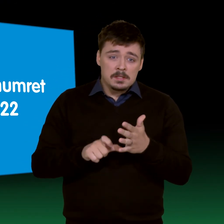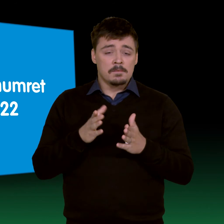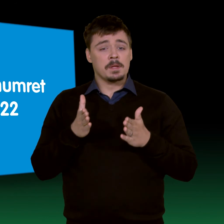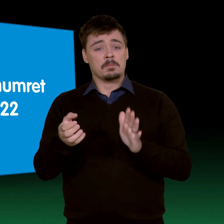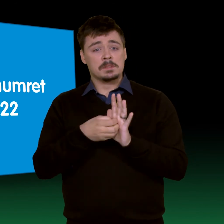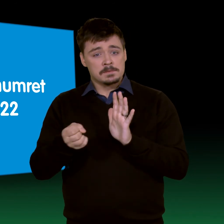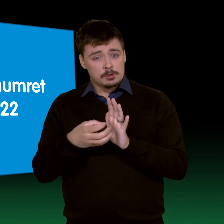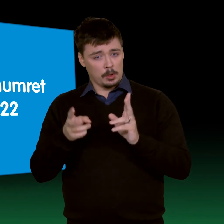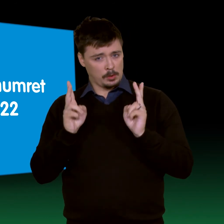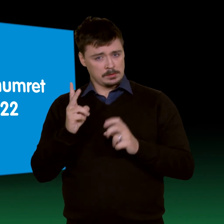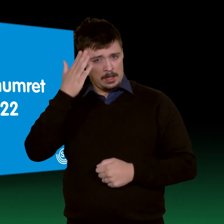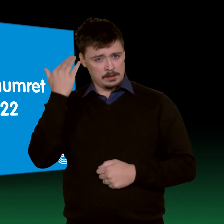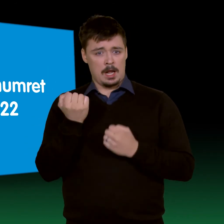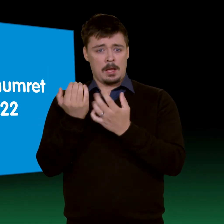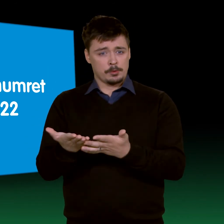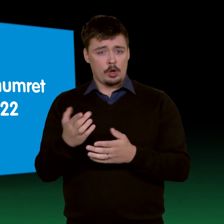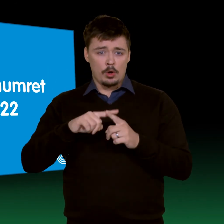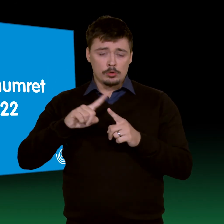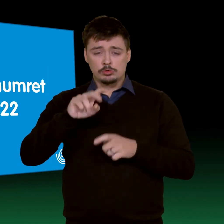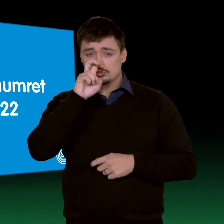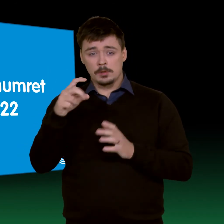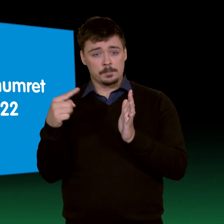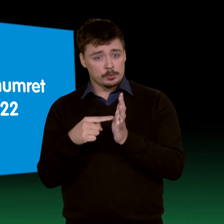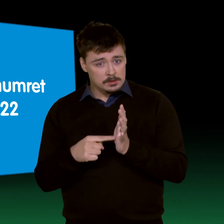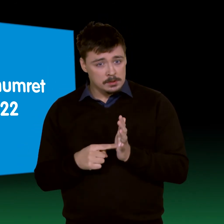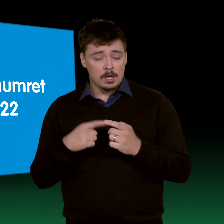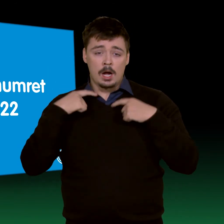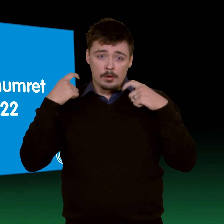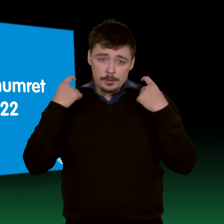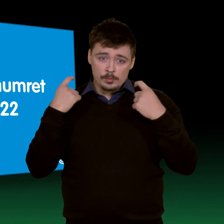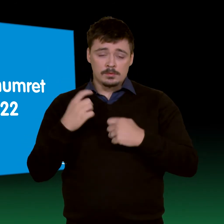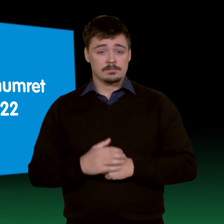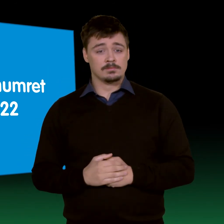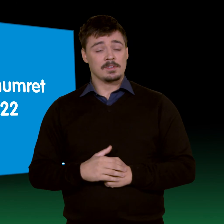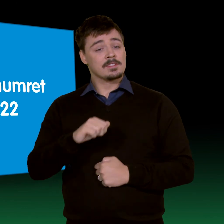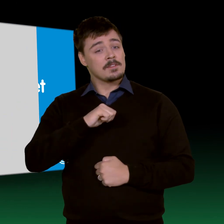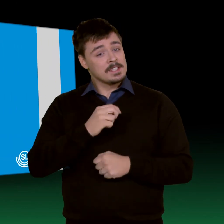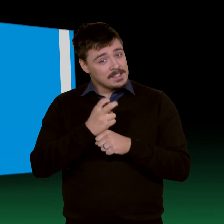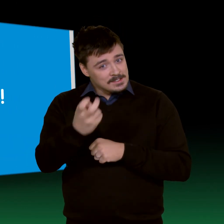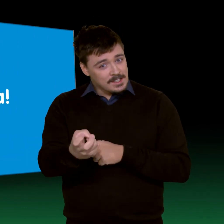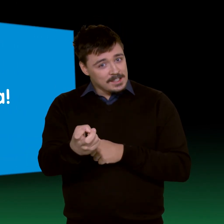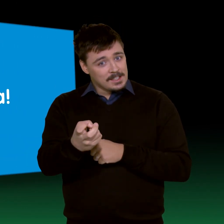också få tidtabells information, vägbeskrivningar och lämna synpunkter och lagomål. Trevlig resa!